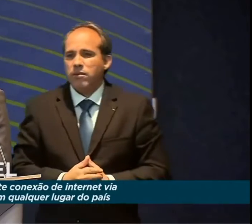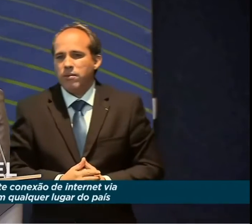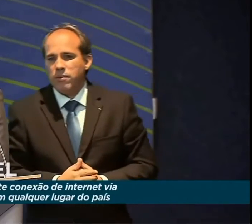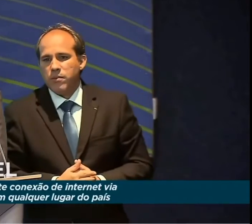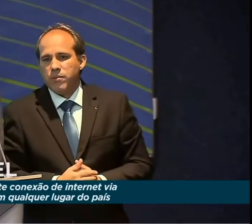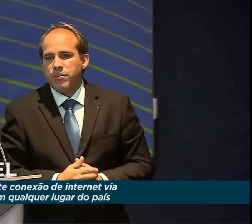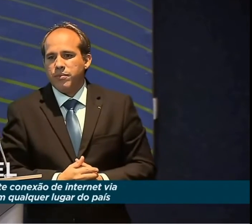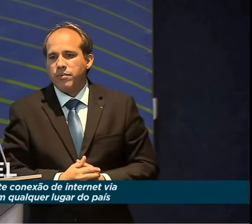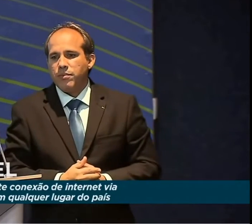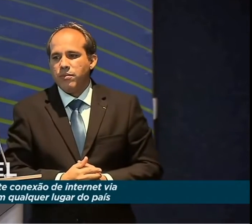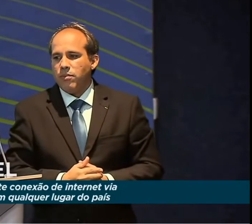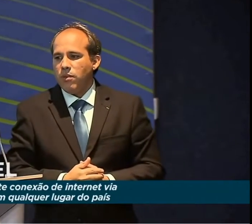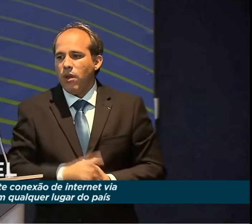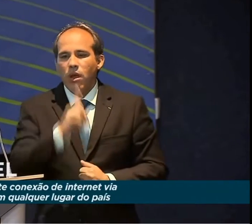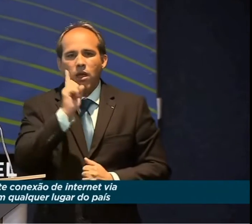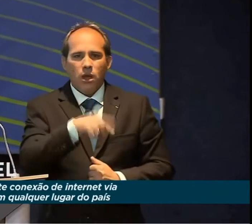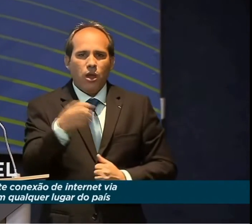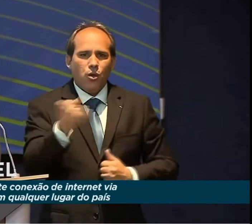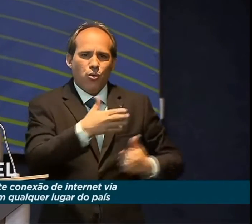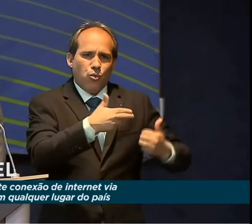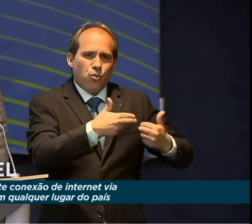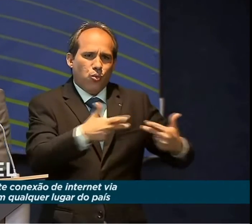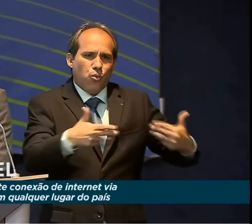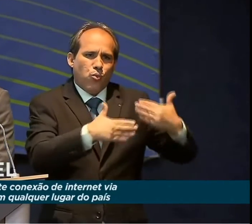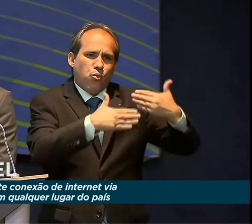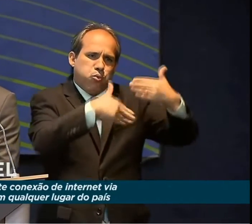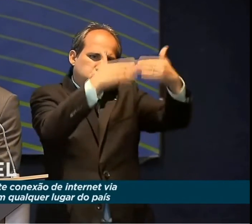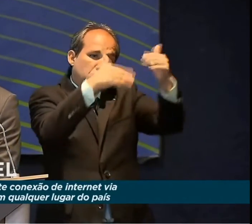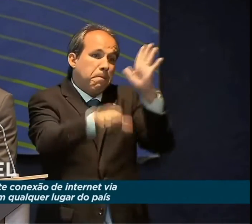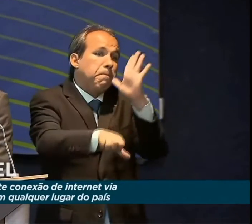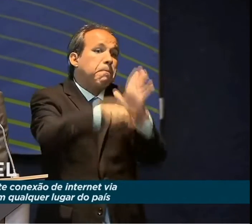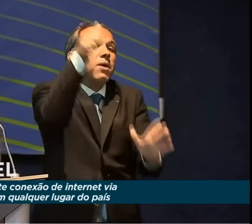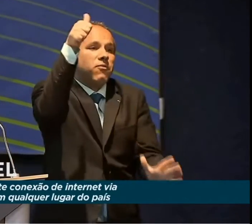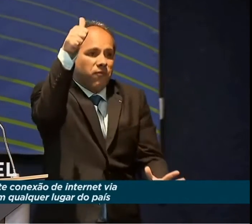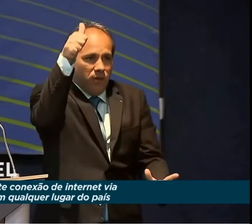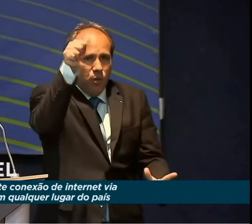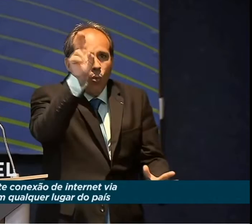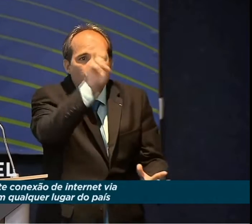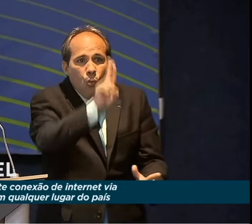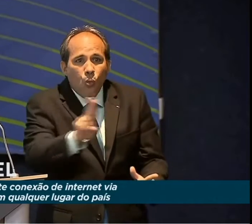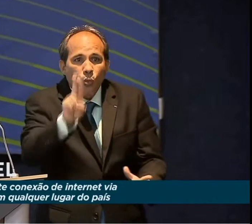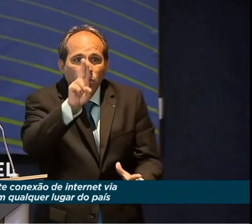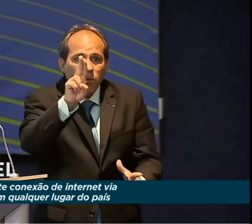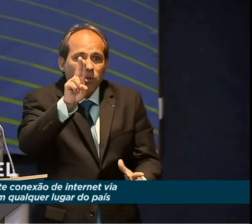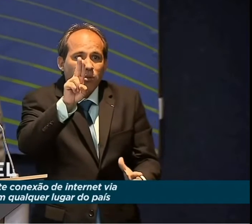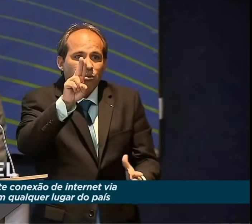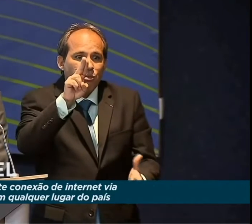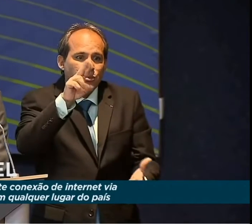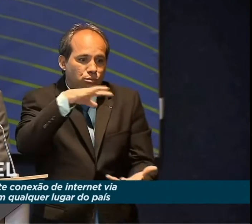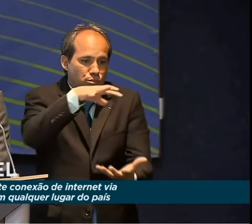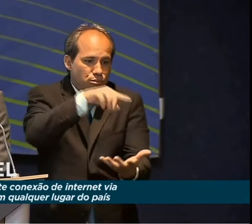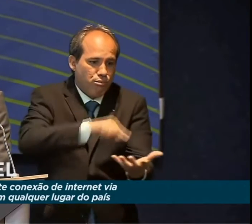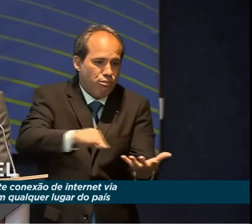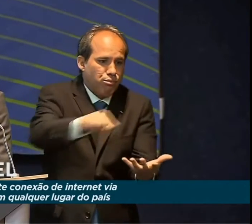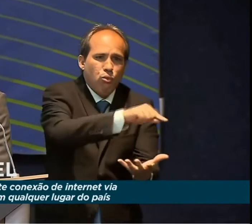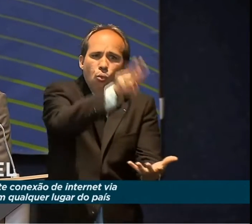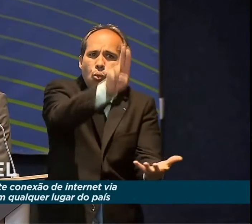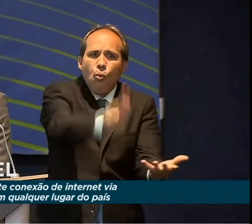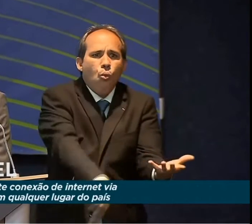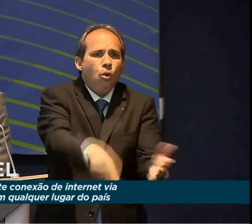É uma inovação, é a primeira vez que nós estamos utilizando no mundo essa tecnologia